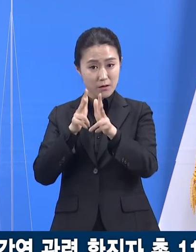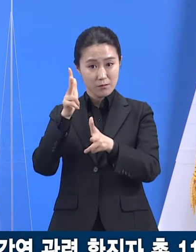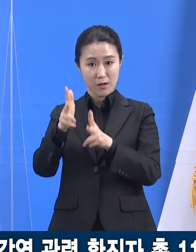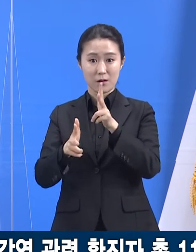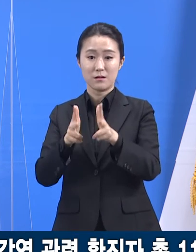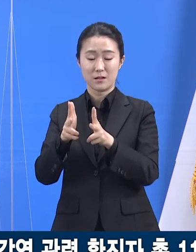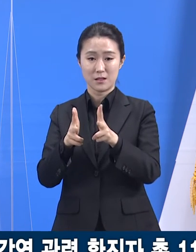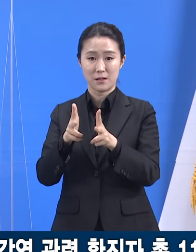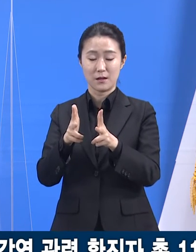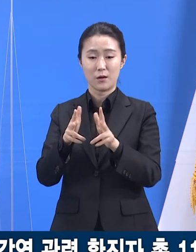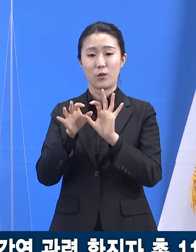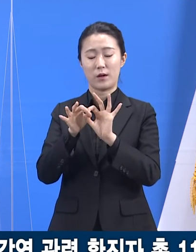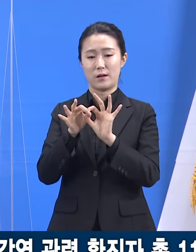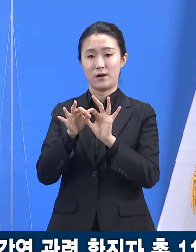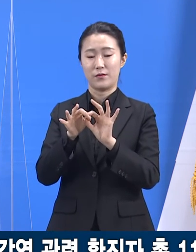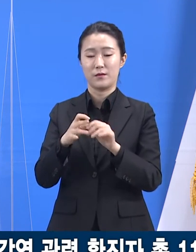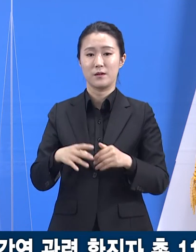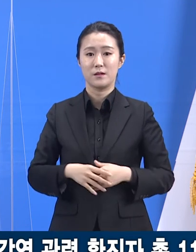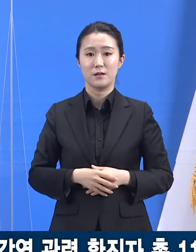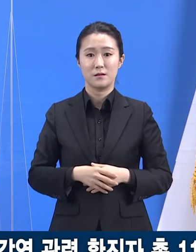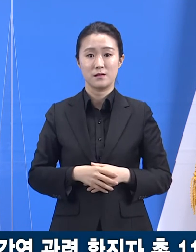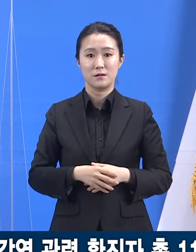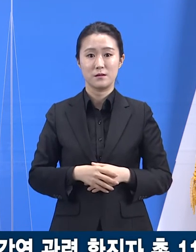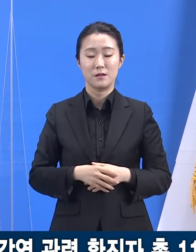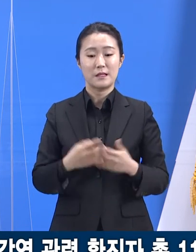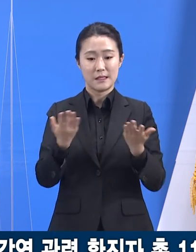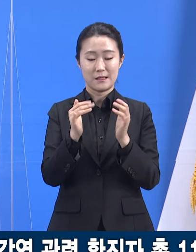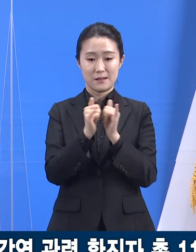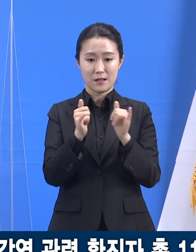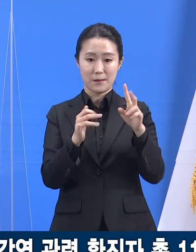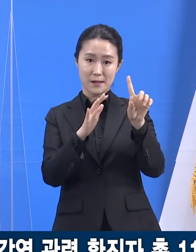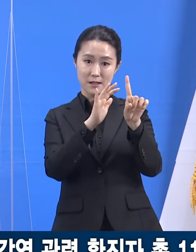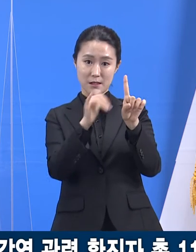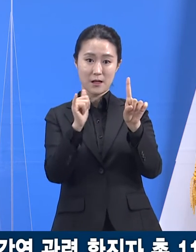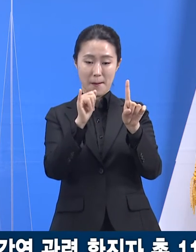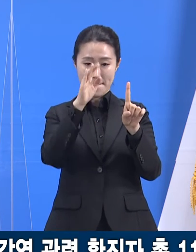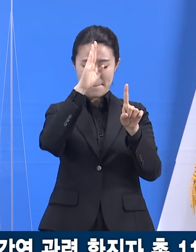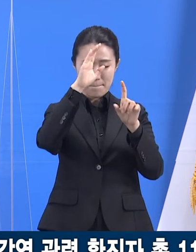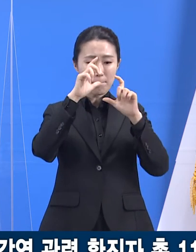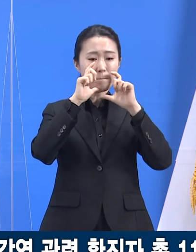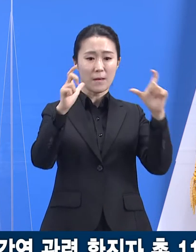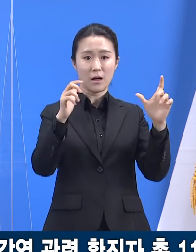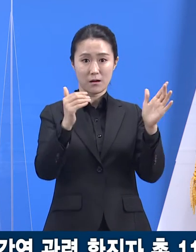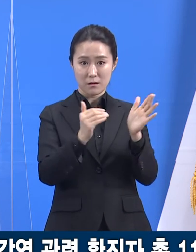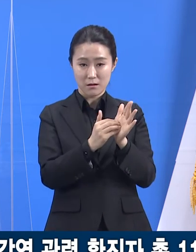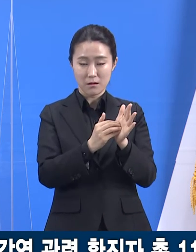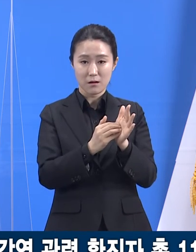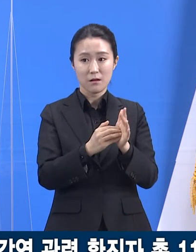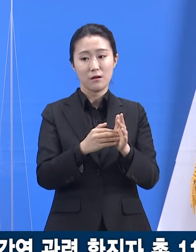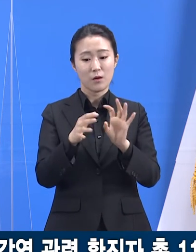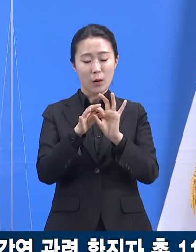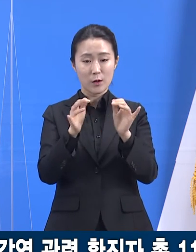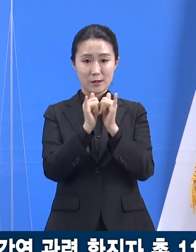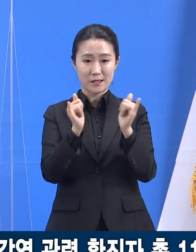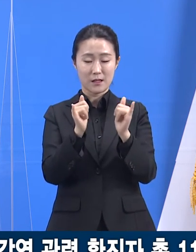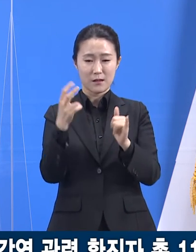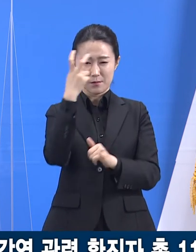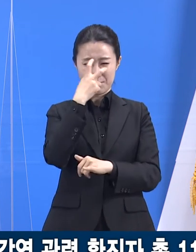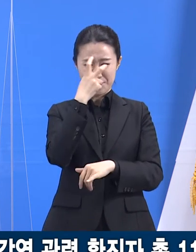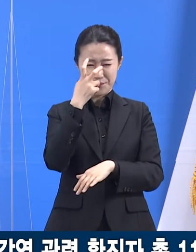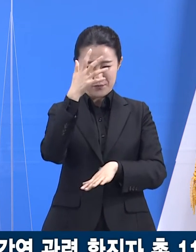축산물 가공업체 직원 1명이 최초 확진 판정을 받아 관련자들을 대상으로 일제검사를 실시한 결과,